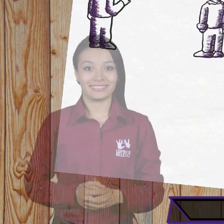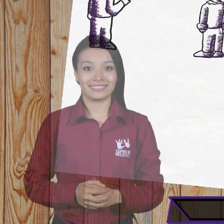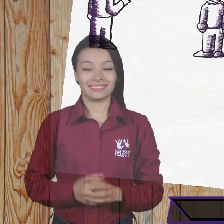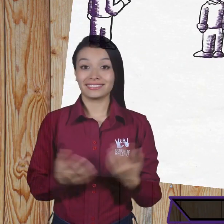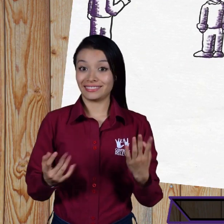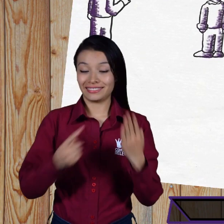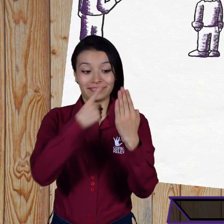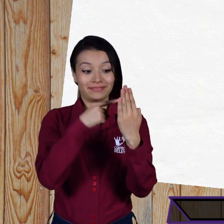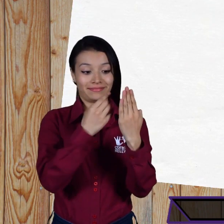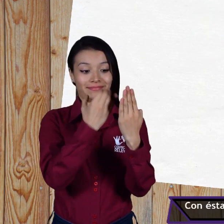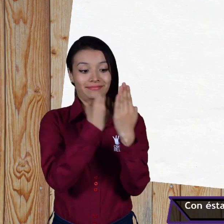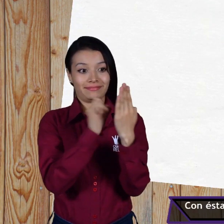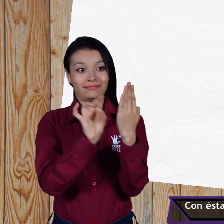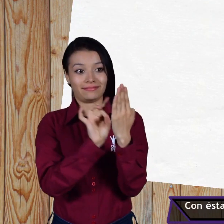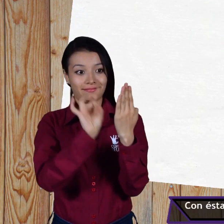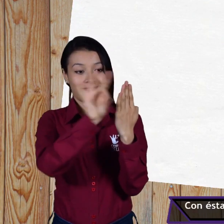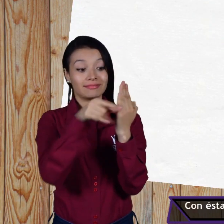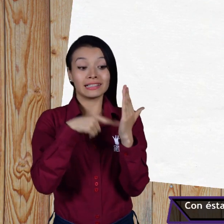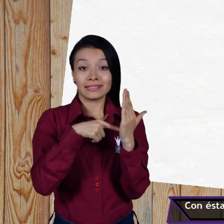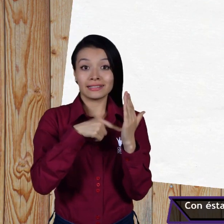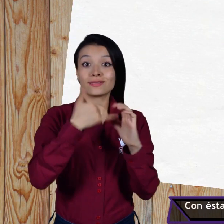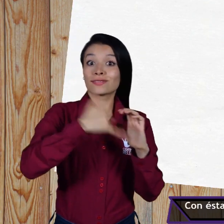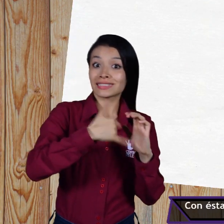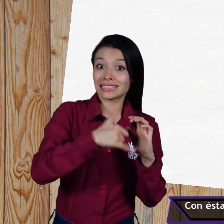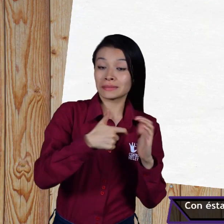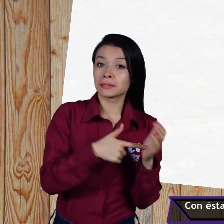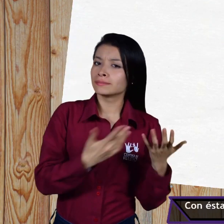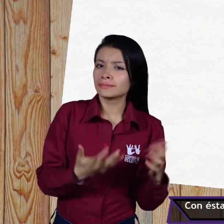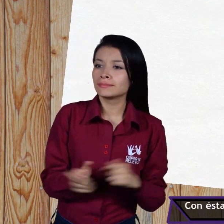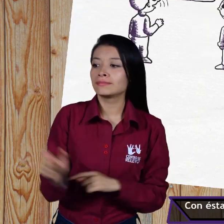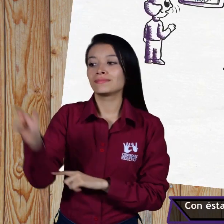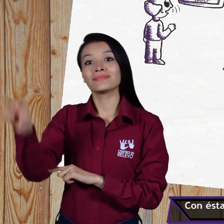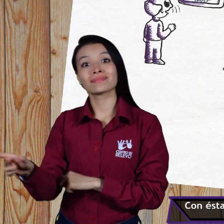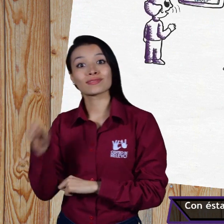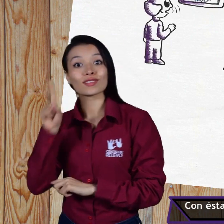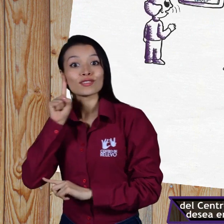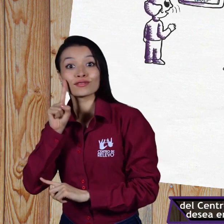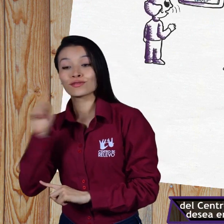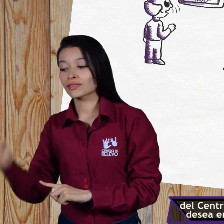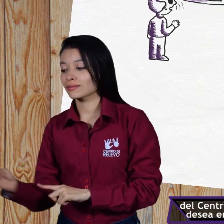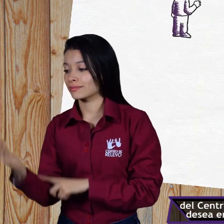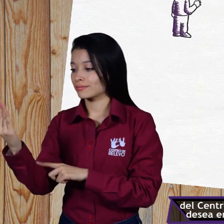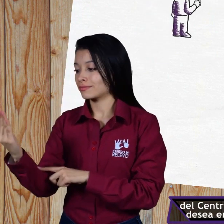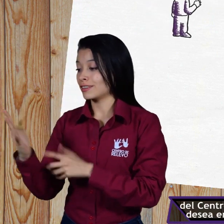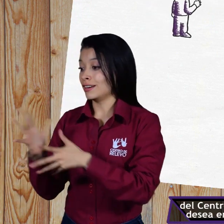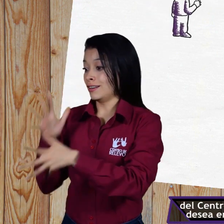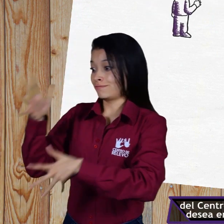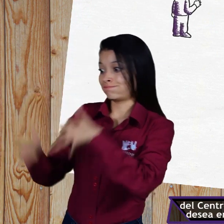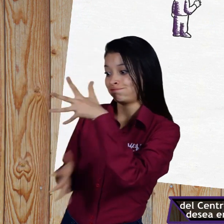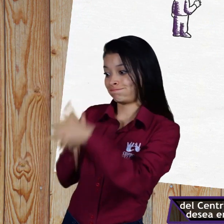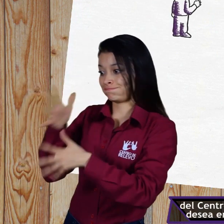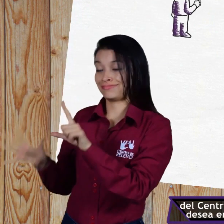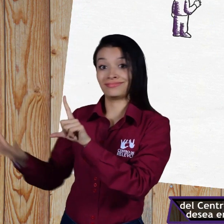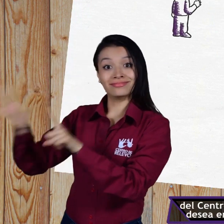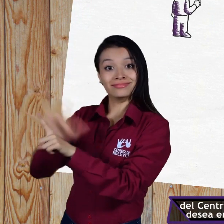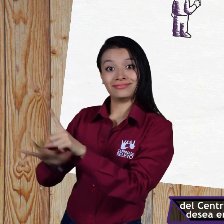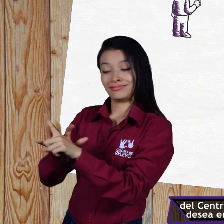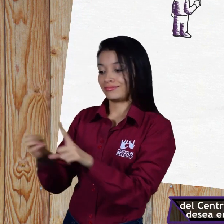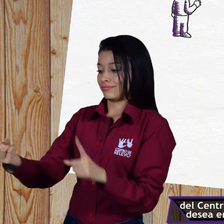Videomensajes por WhatsApp Con esta opción comunicativa se pueden enviar mensajes a través del WhatsApp del centro de relevo. Así que si una persona sorda